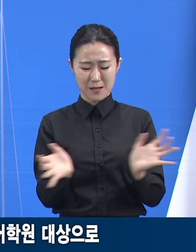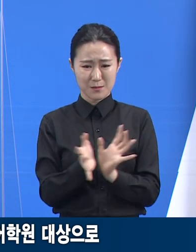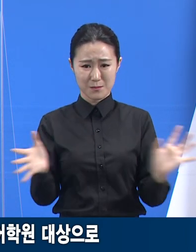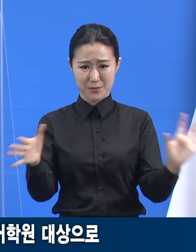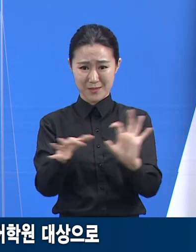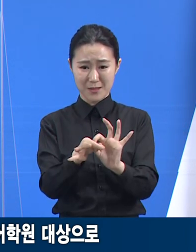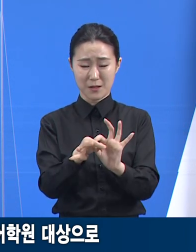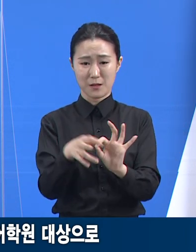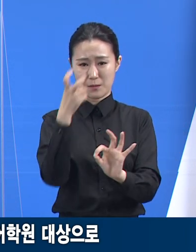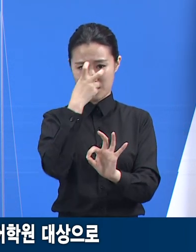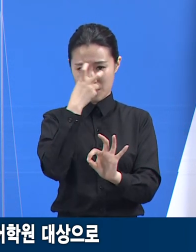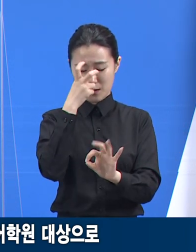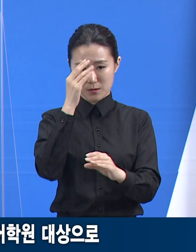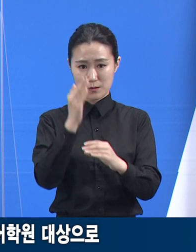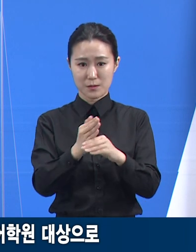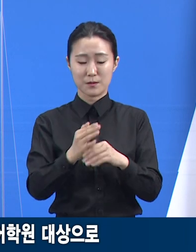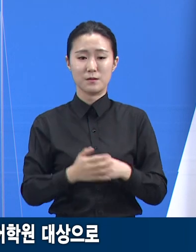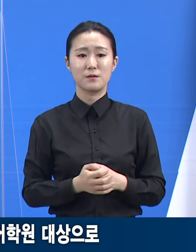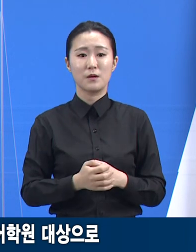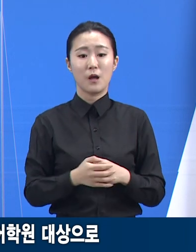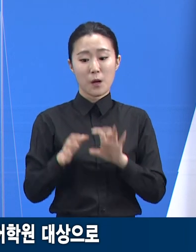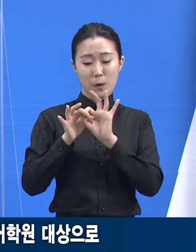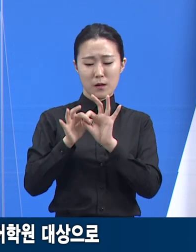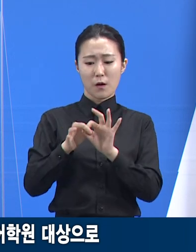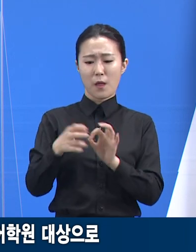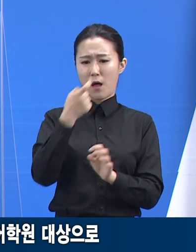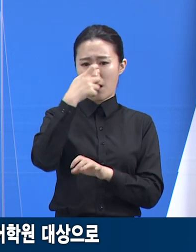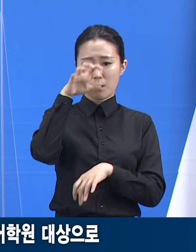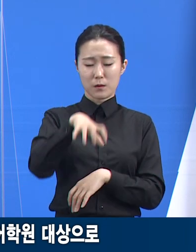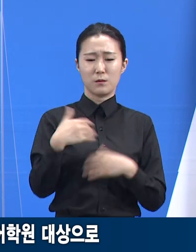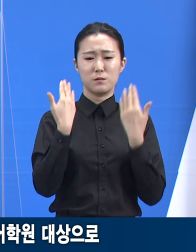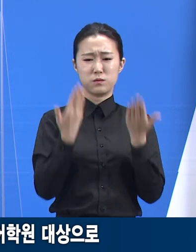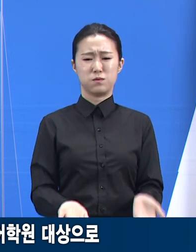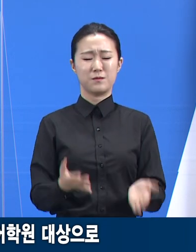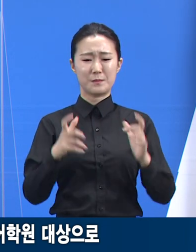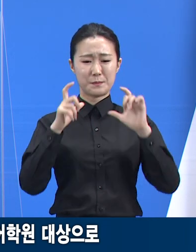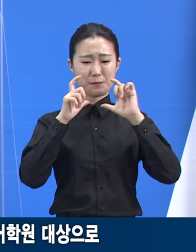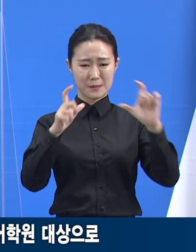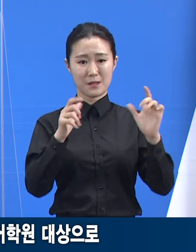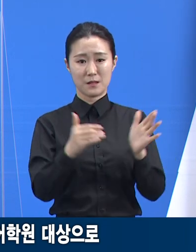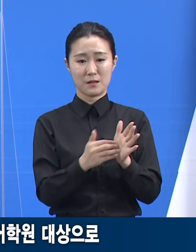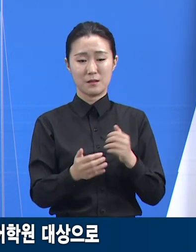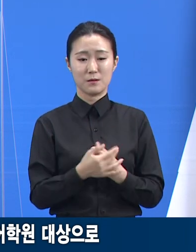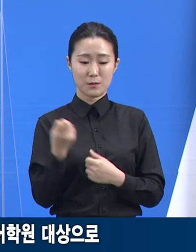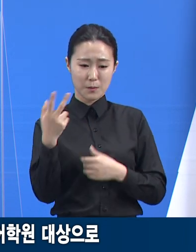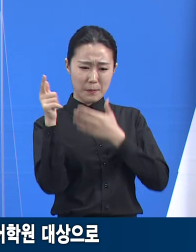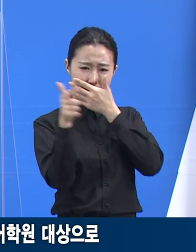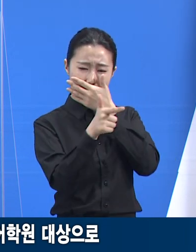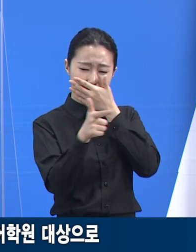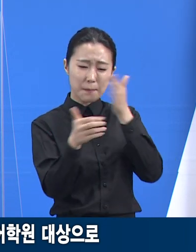관련된 영어학원들은 모두 자체 휴원 조치하였으며 식음보건소에서 방역과 소독을 완료했습니다.